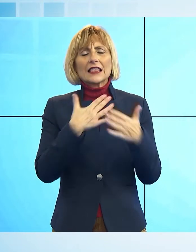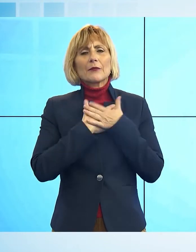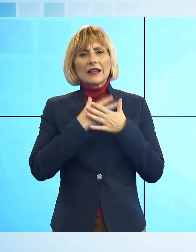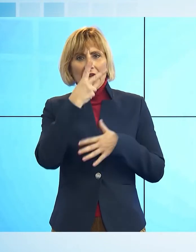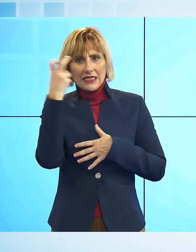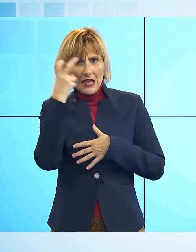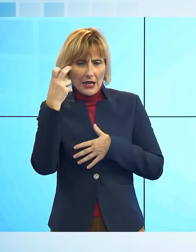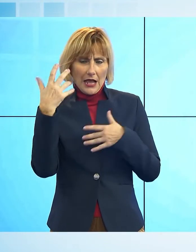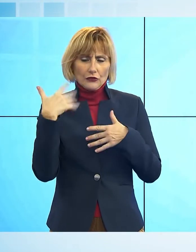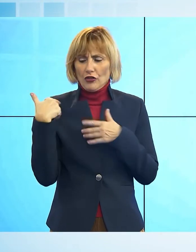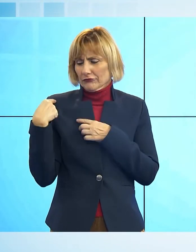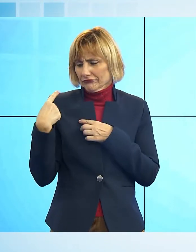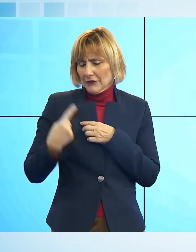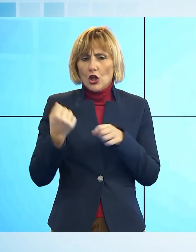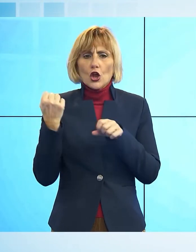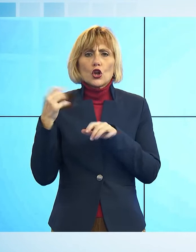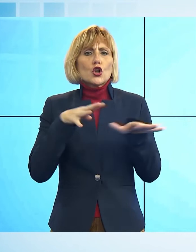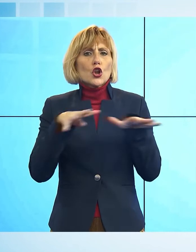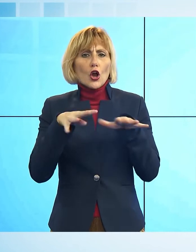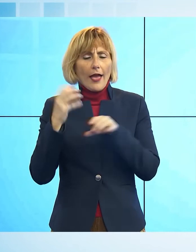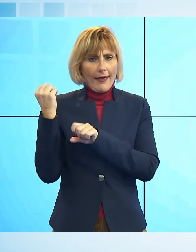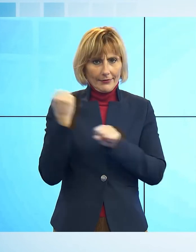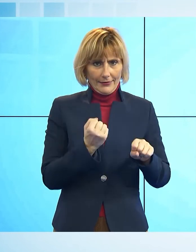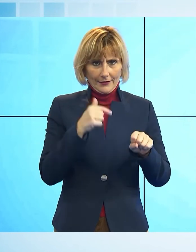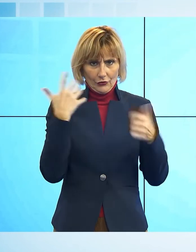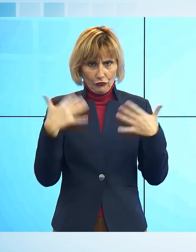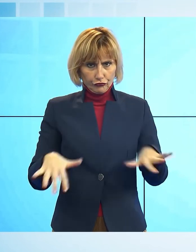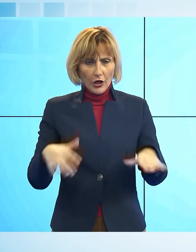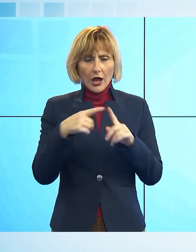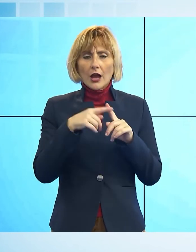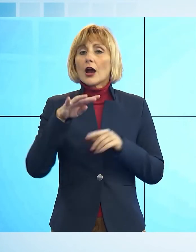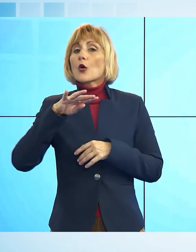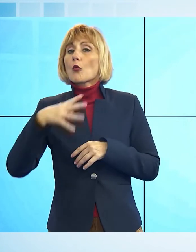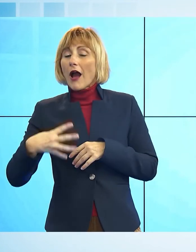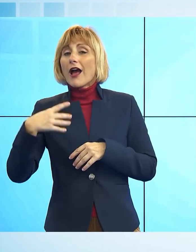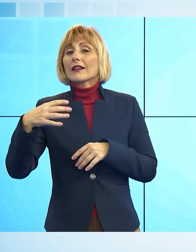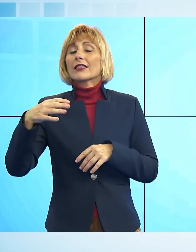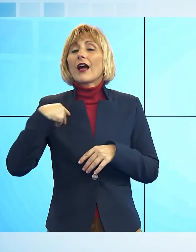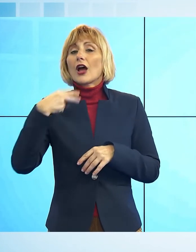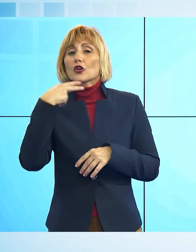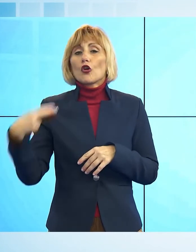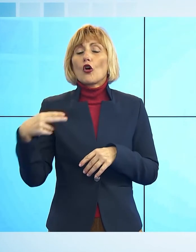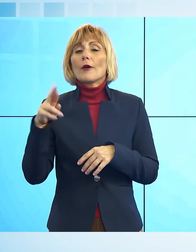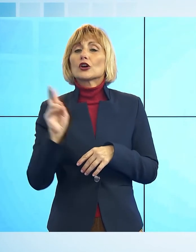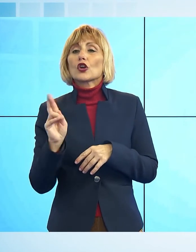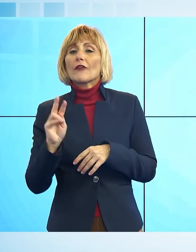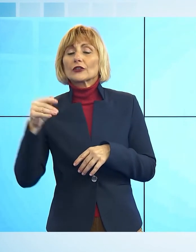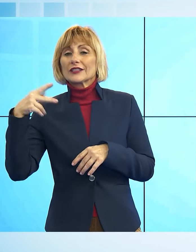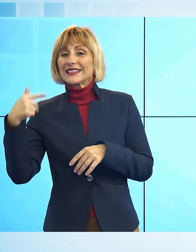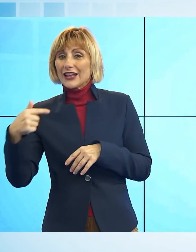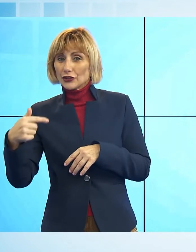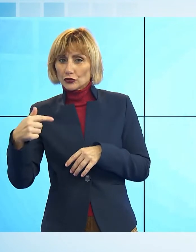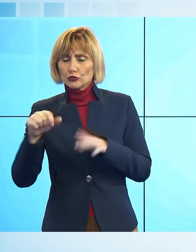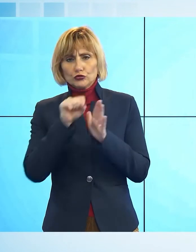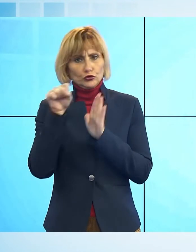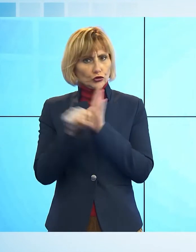edizione. Alla quarta edizione, invece, il premio ad essa associato e intitolato a Rovaldo Tadeucci, storico presepista